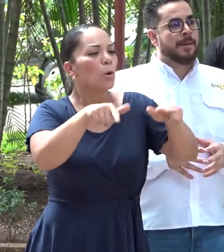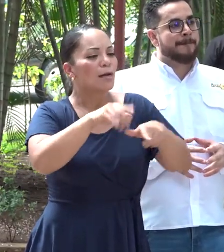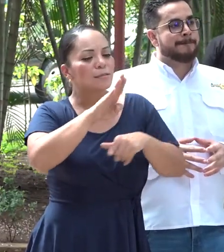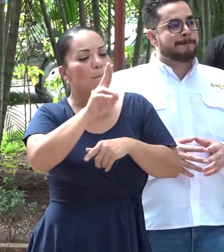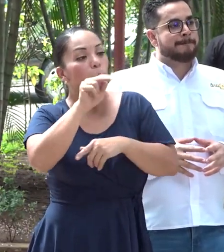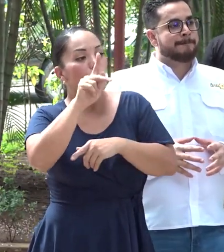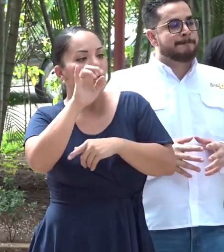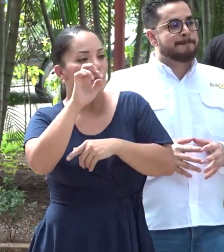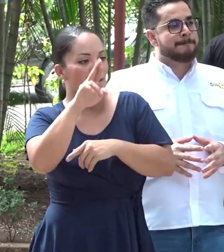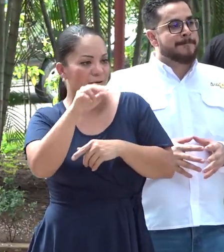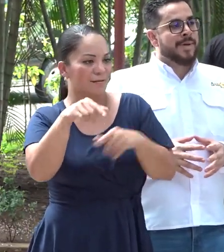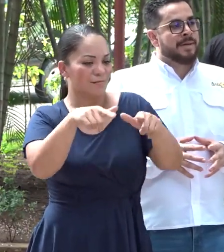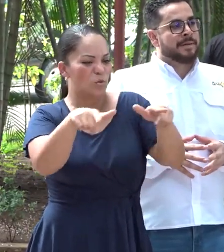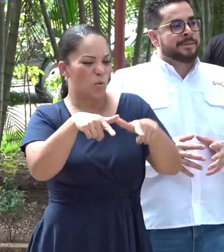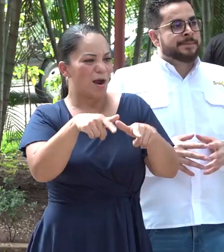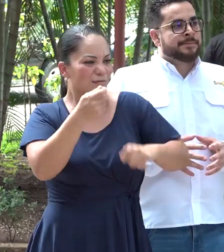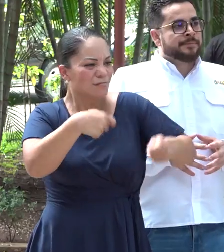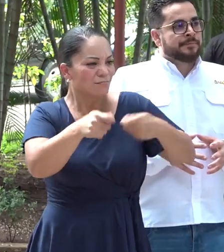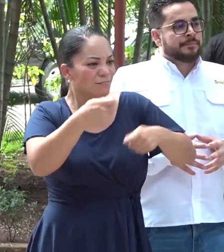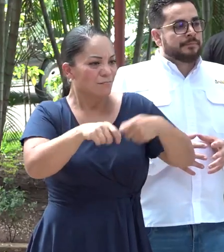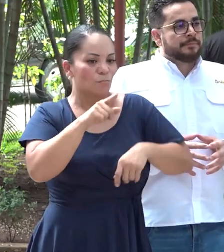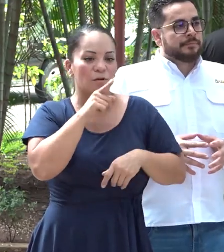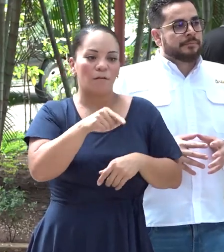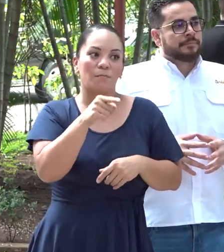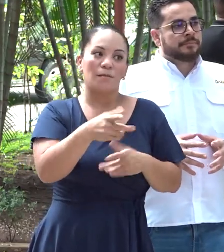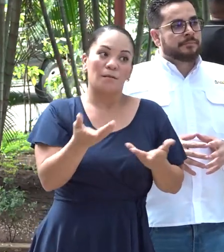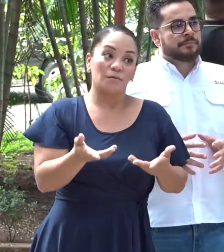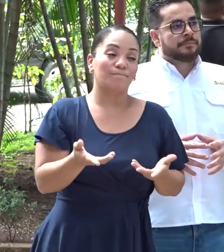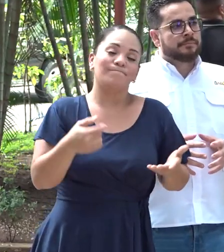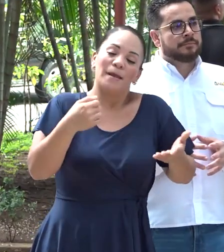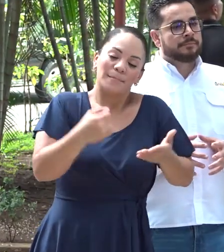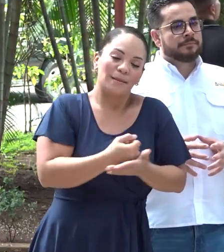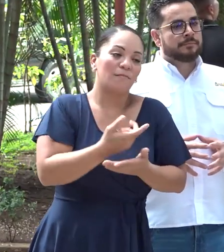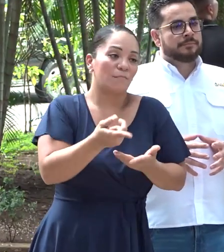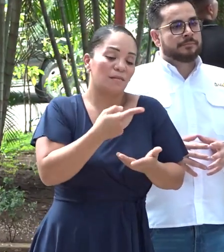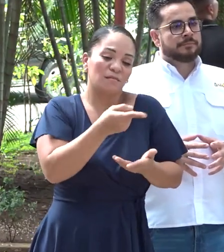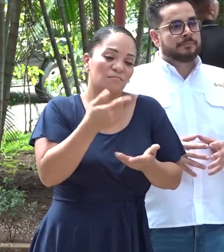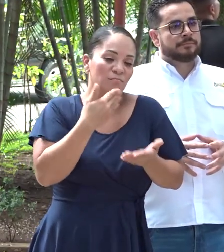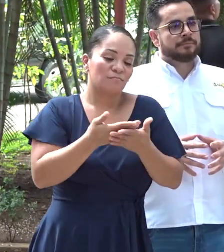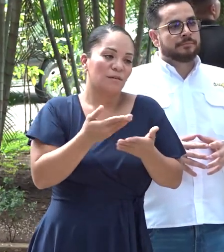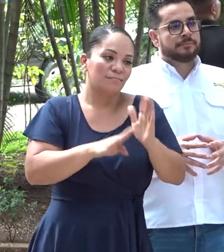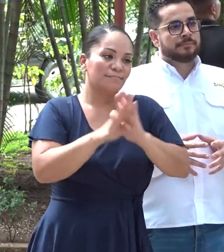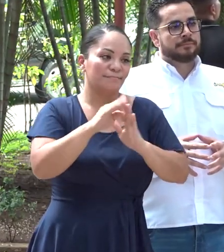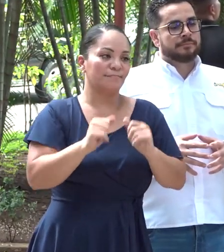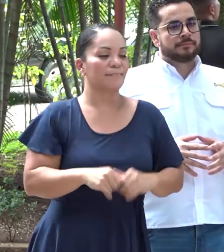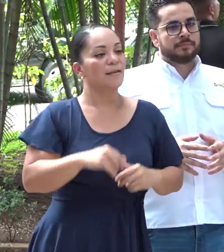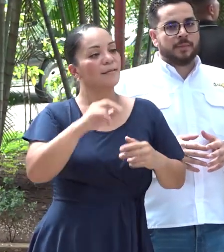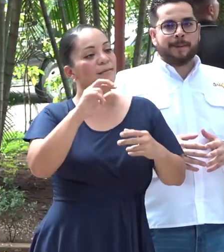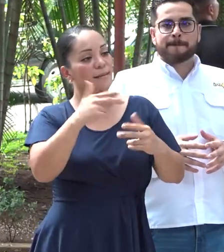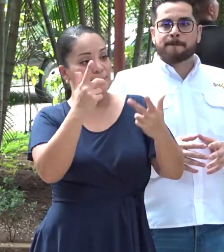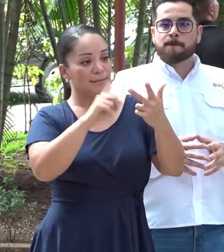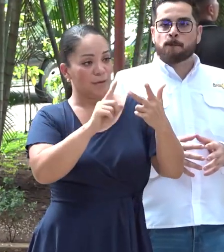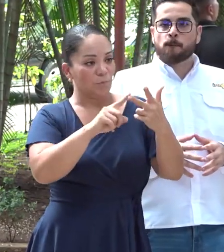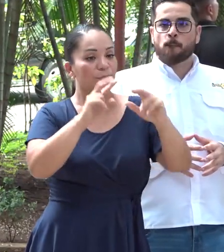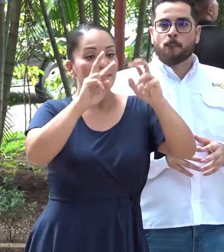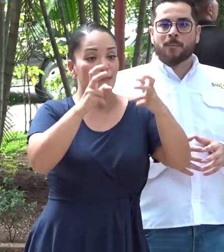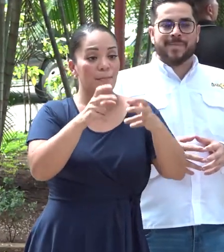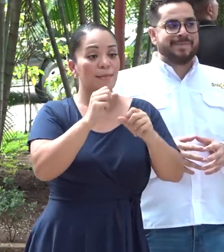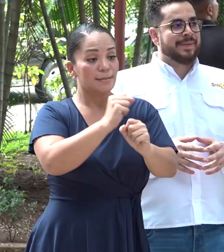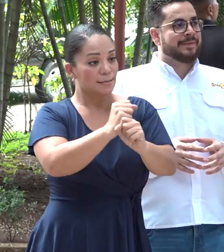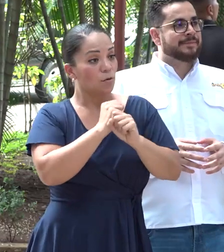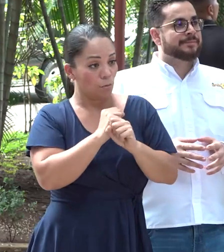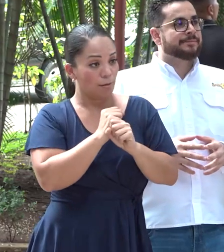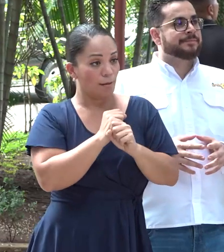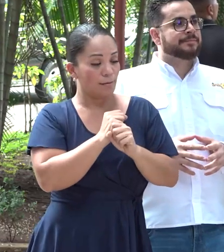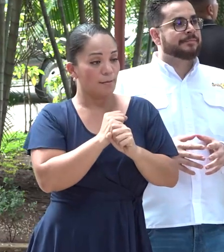bunkers que llaman, porque son muy rentables desafortunadamente. Tercero, también hay tema de inseguridad,